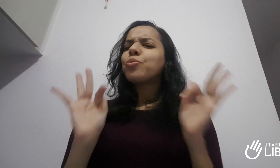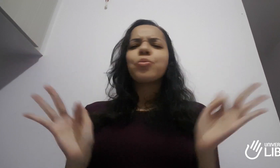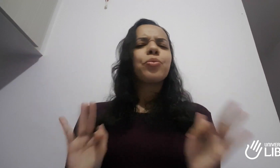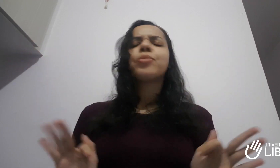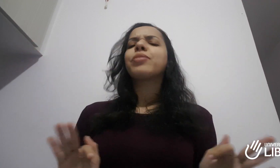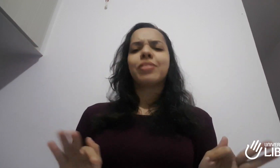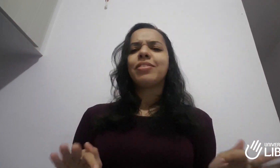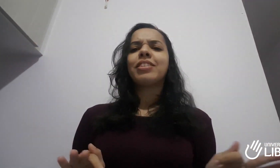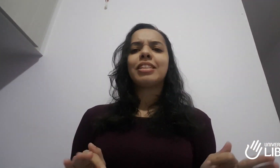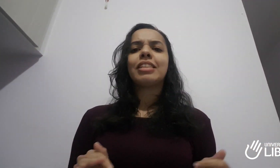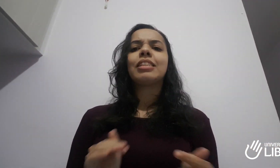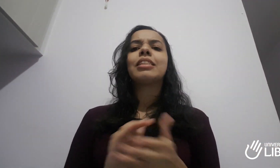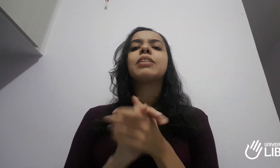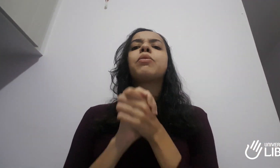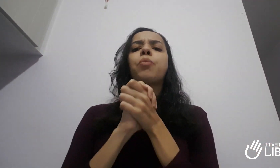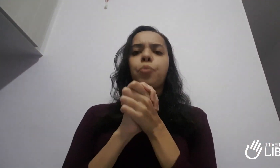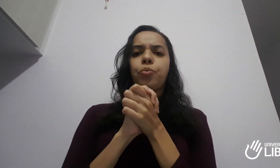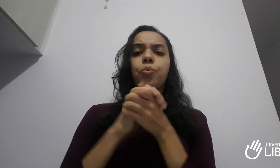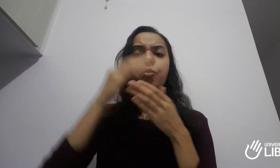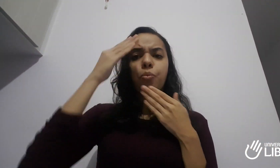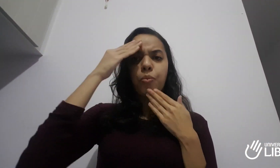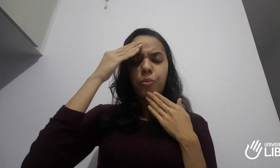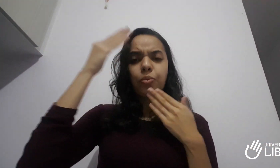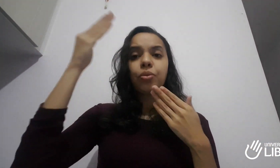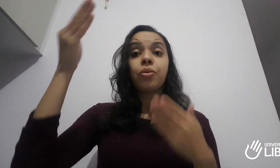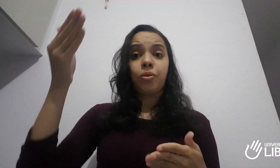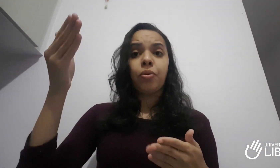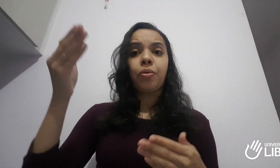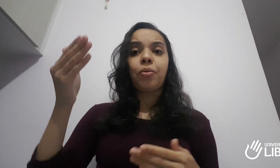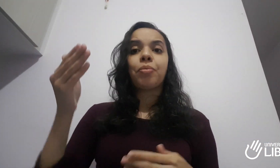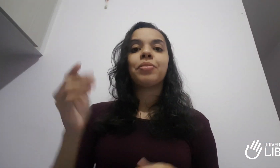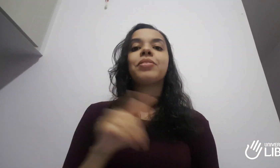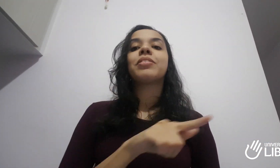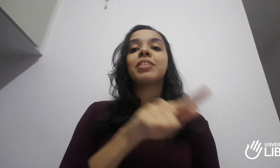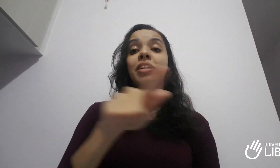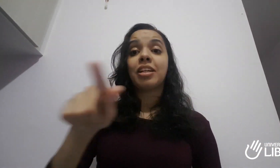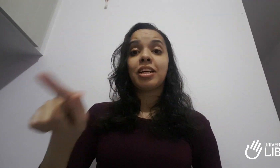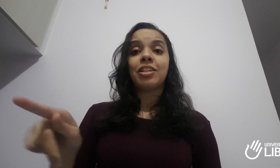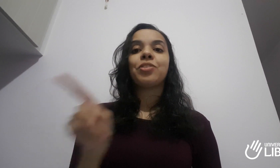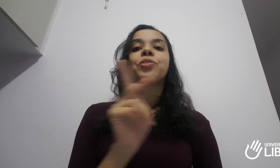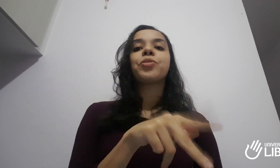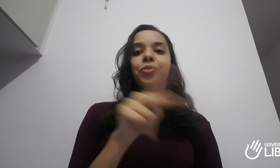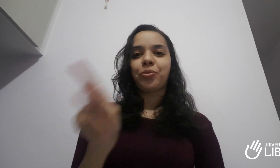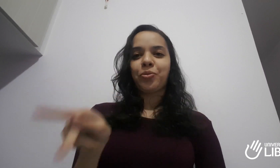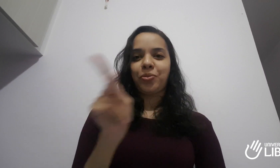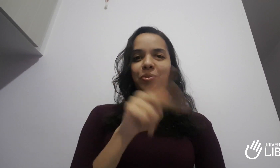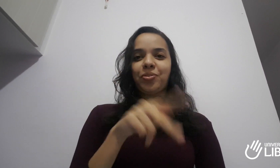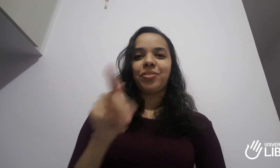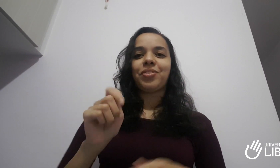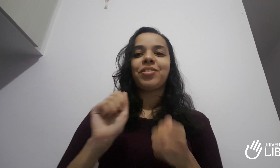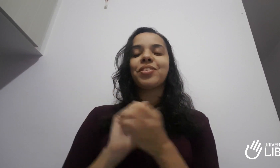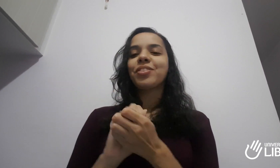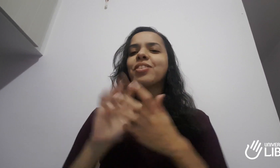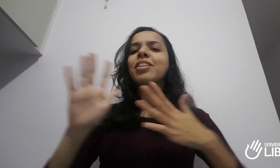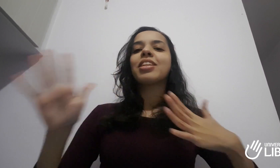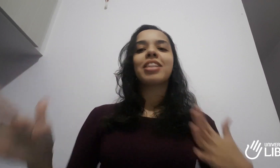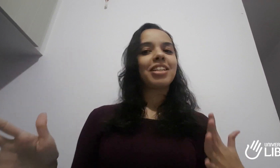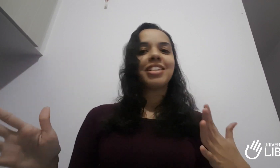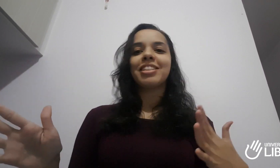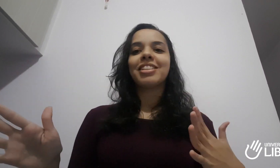muito, muito, muito bom e me deixava muito feliz. Era uma satisfação enorme estar aprendendo a Libras de verdade. Então,